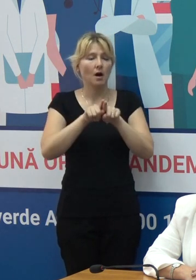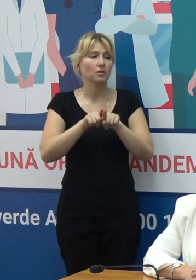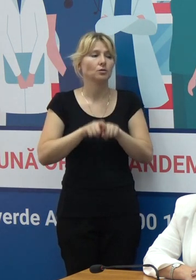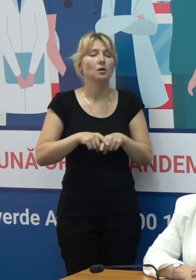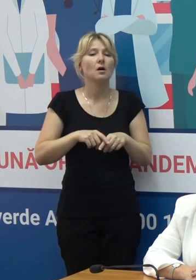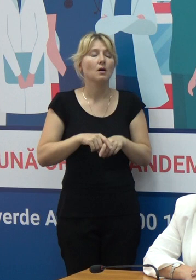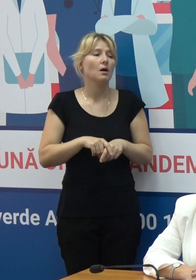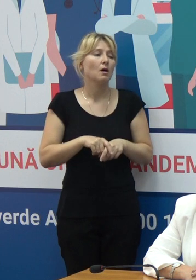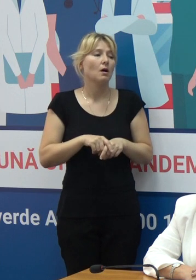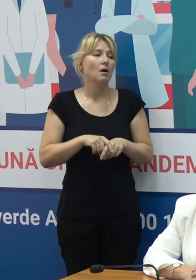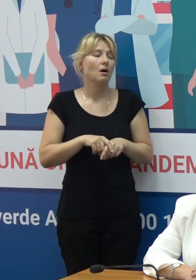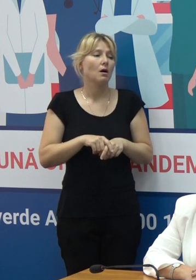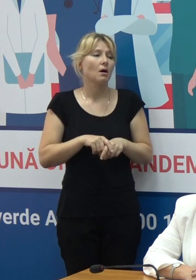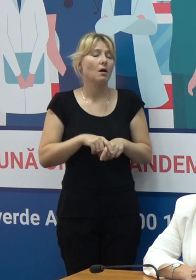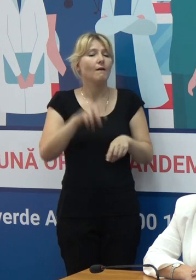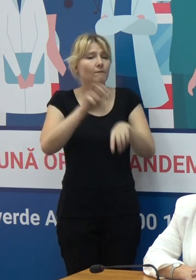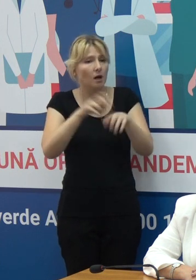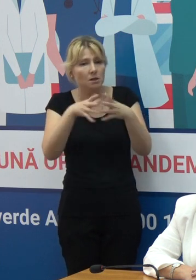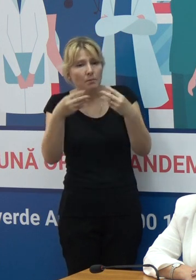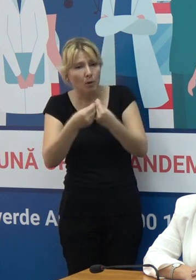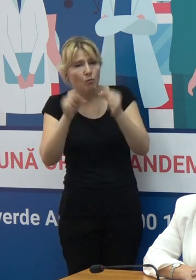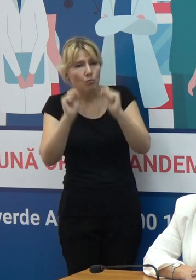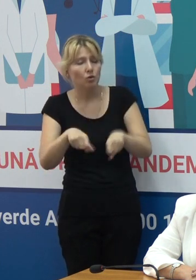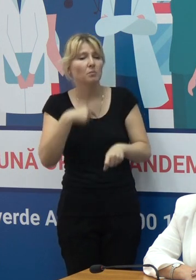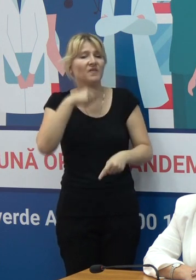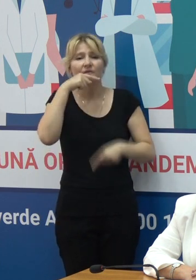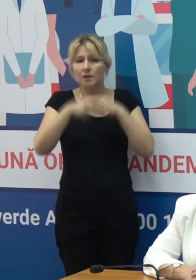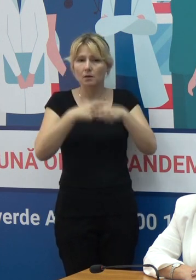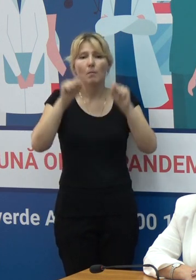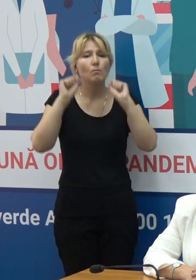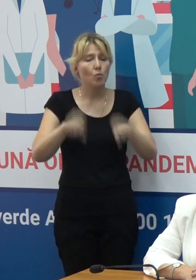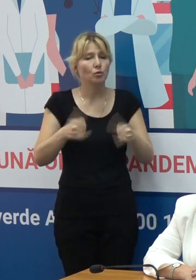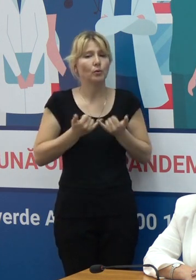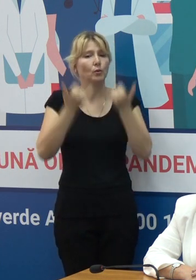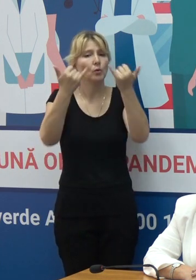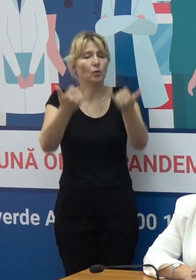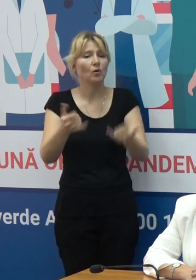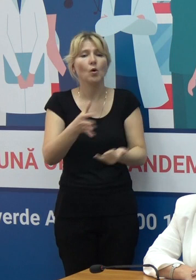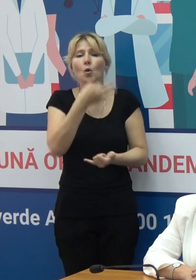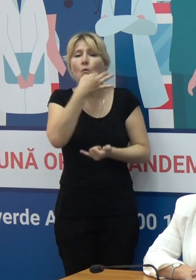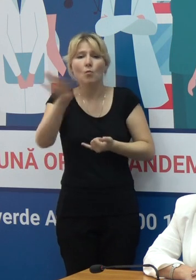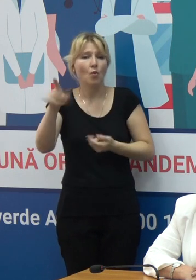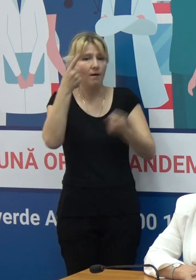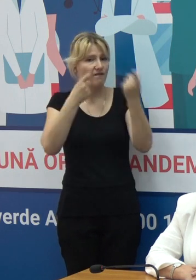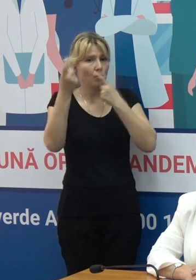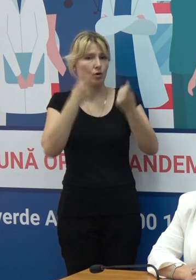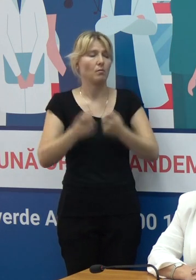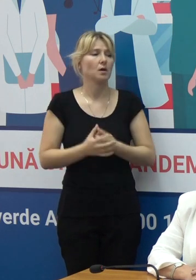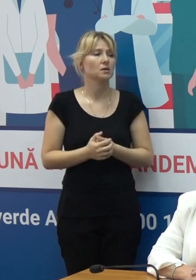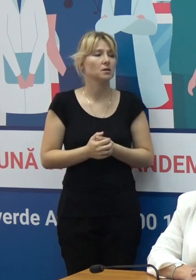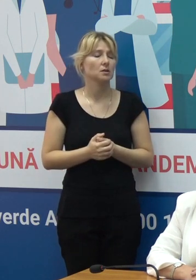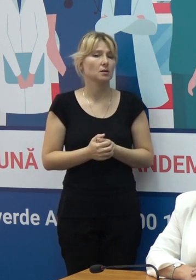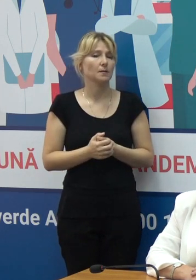Suntem tot timpul gata să vă punem la dispoziție toată informația necesară și